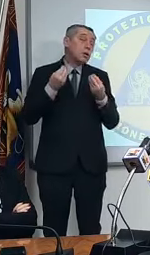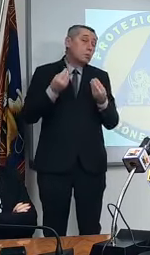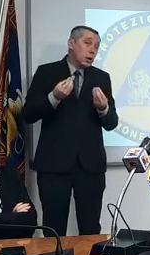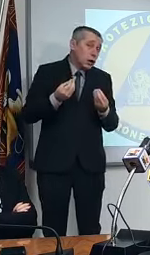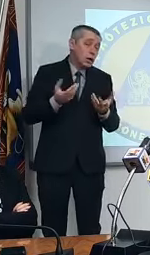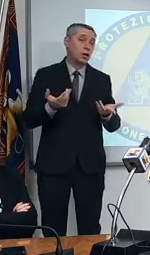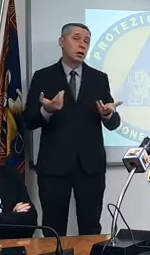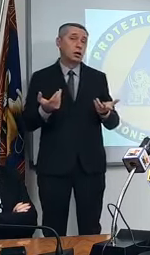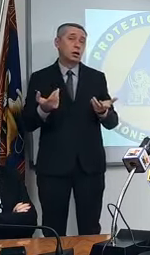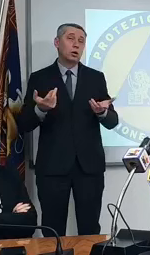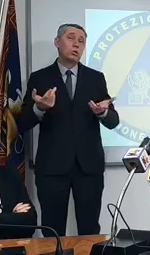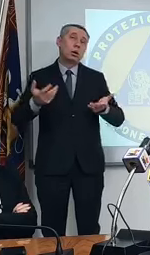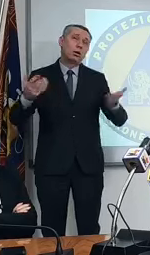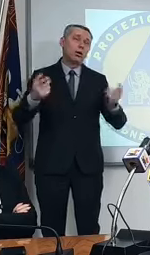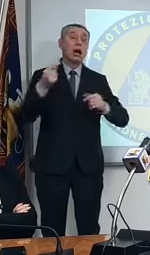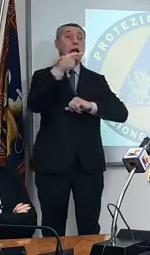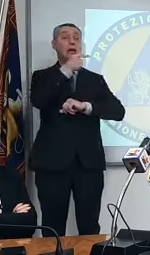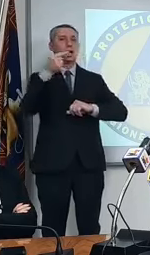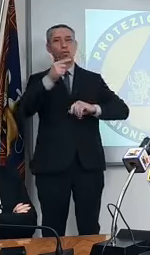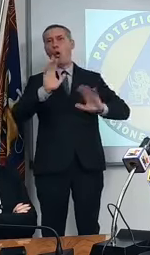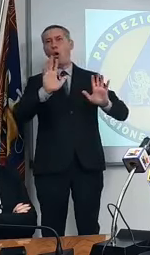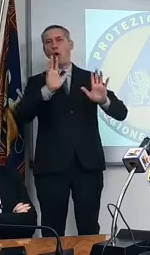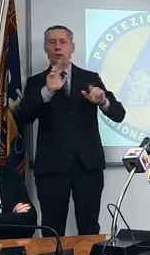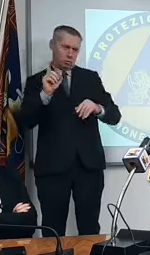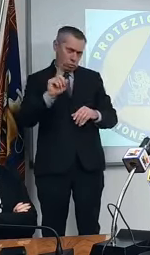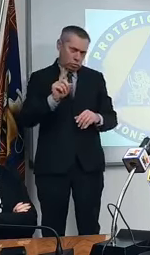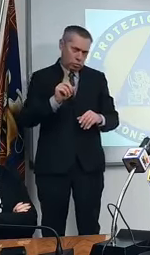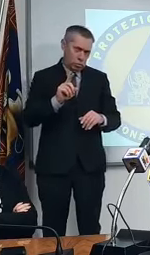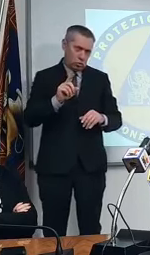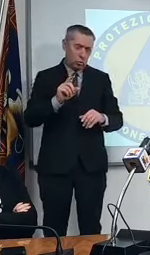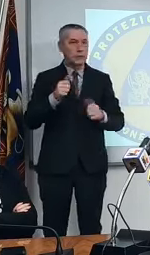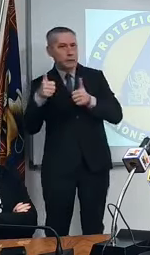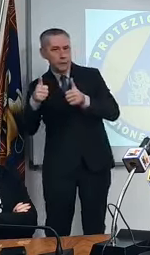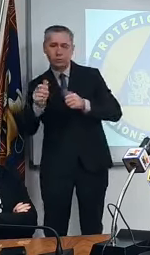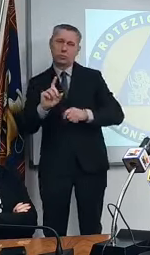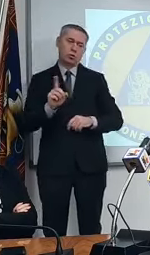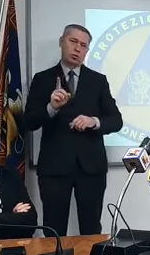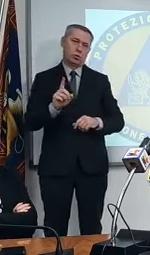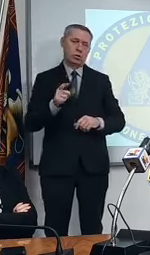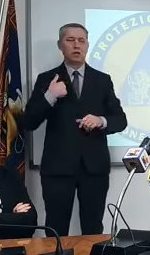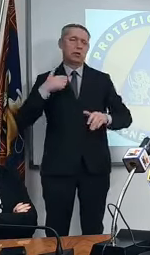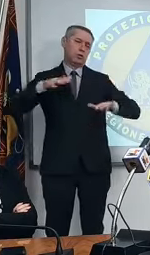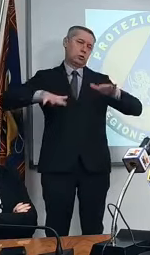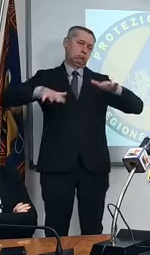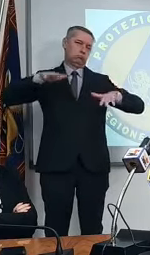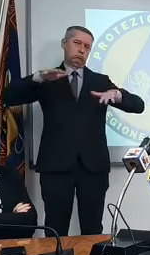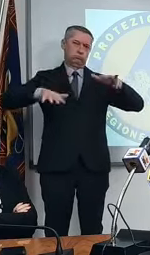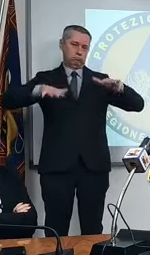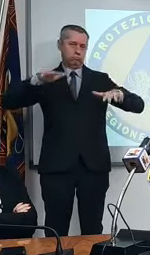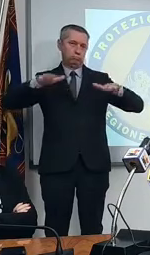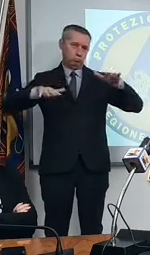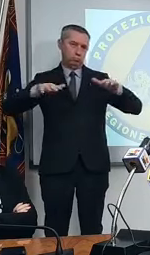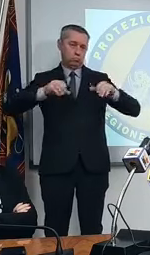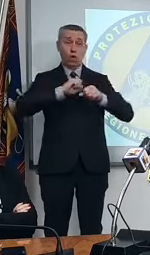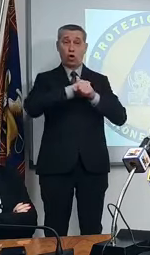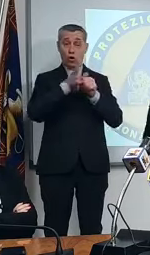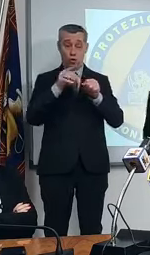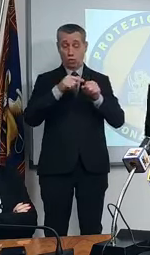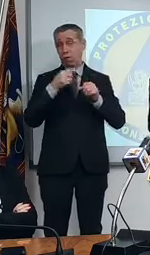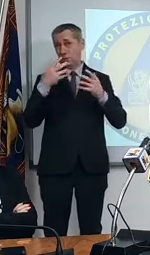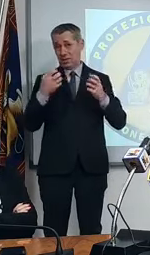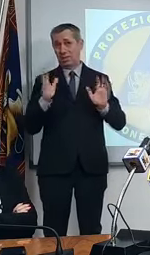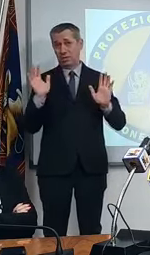né negativi né positivi, bisogna essere obiettivi quando si parla di cose così serie come il coronavirus. Noi abbiamo